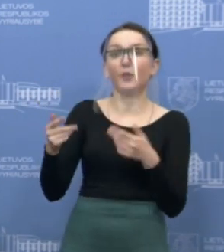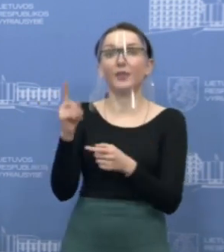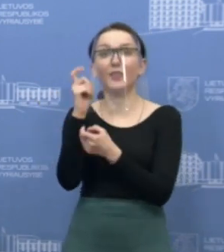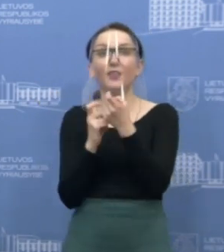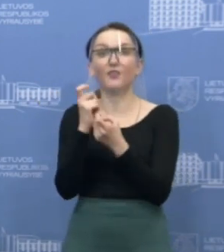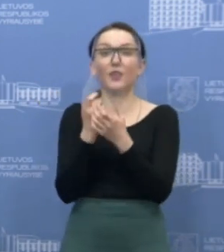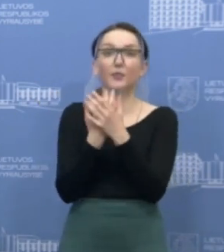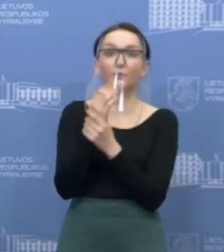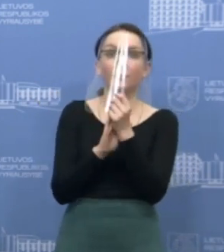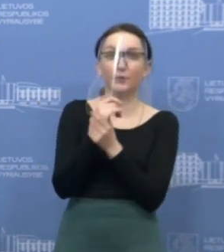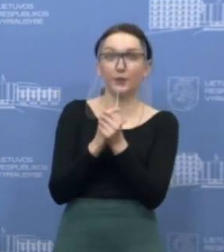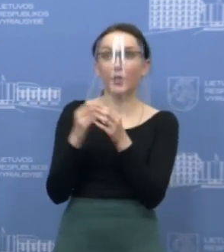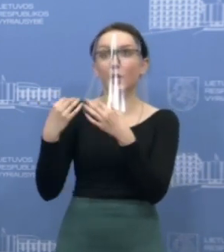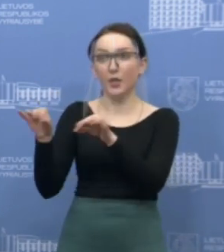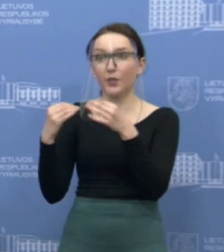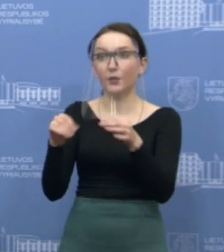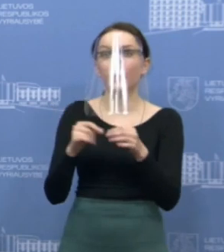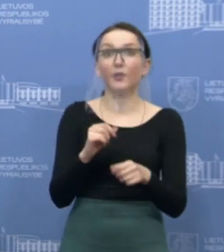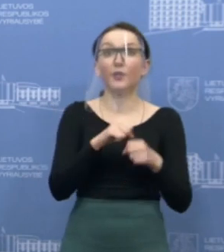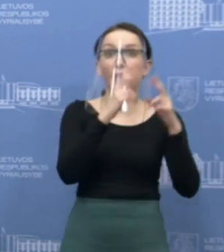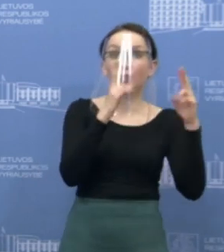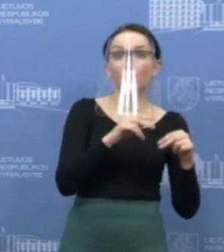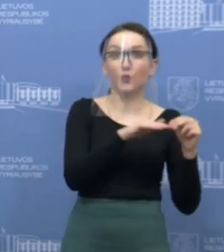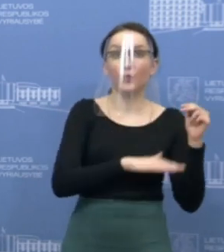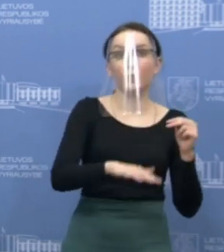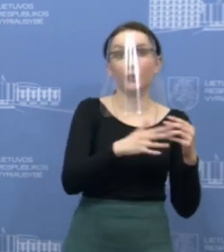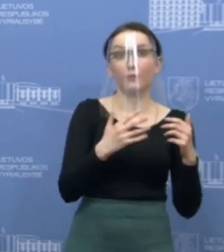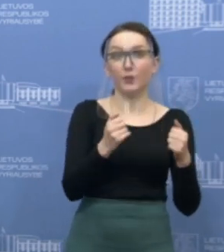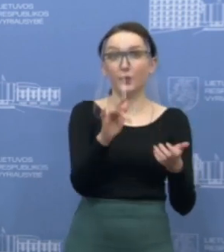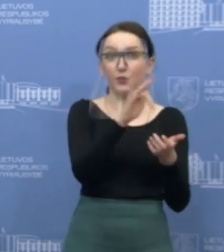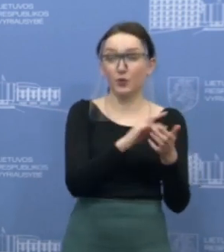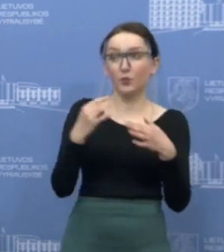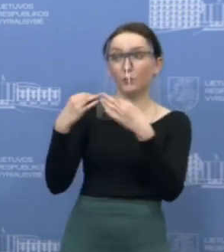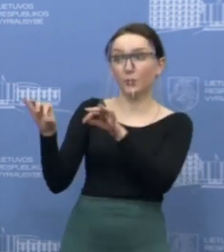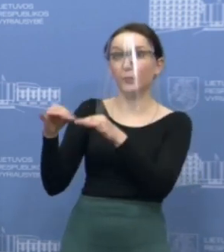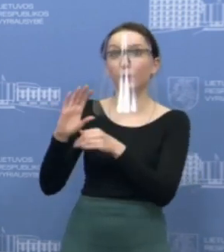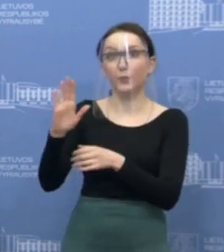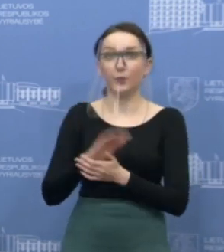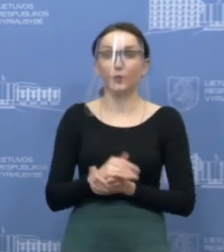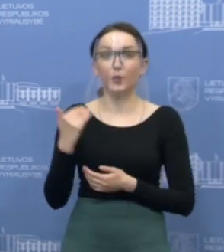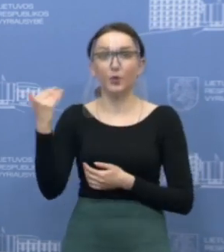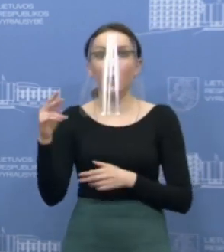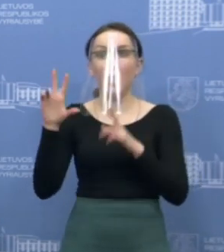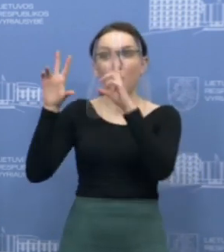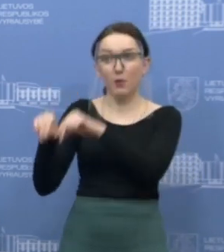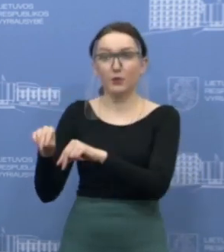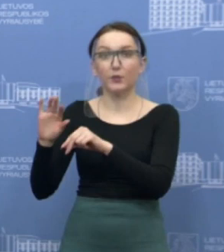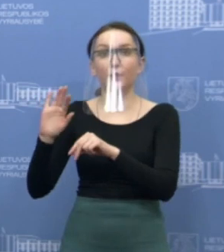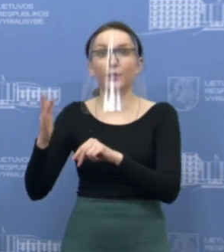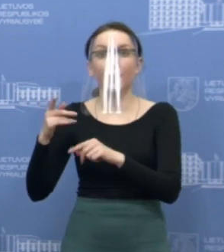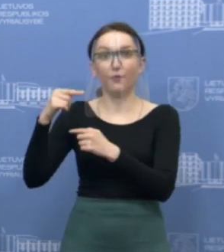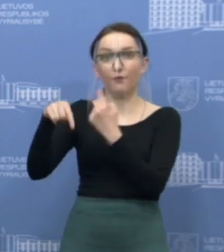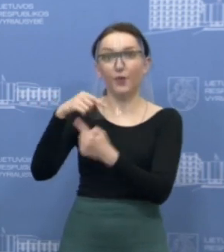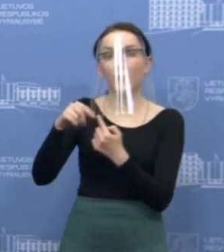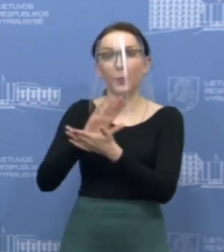dezinfekcinį skystį. Tuos leidimus išduoda Nacionalinis visuomenės veikatos centras ir jų pažadas yra toksai, kad tom